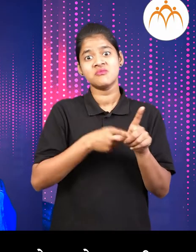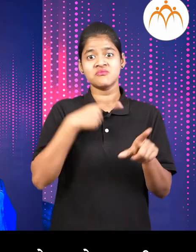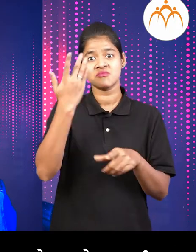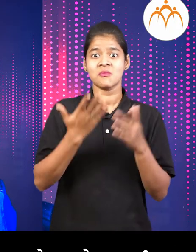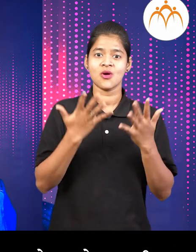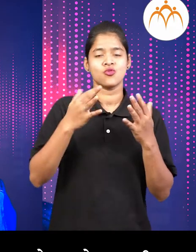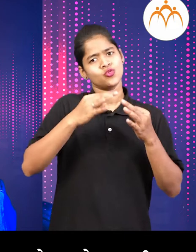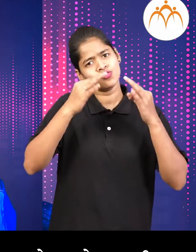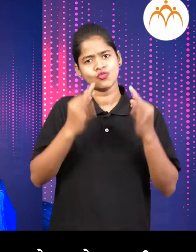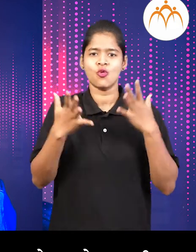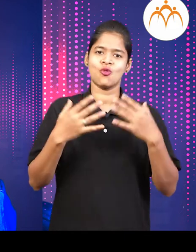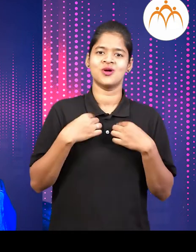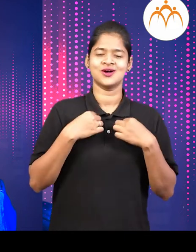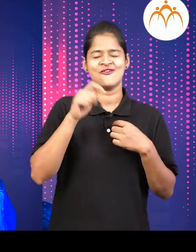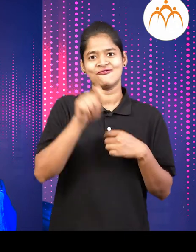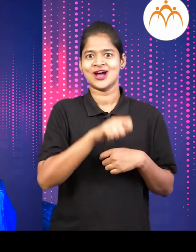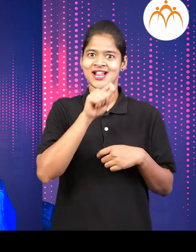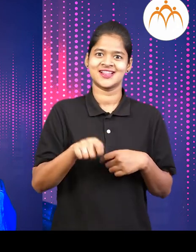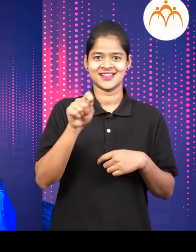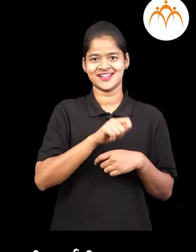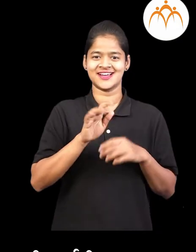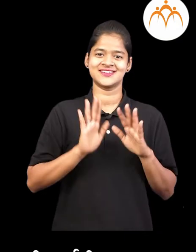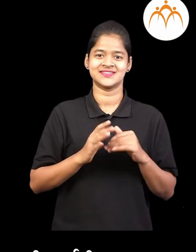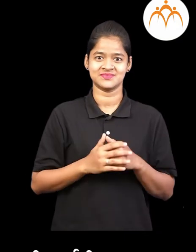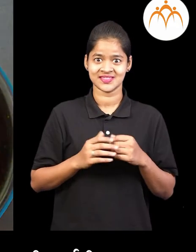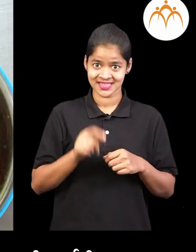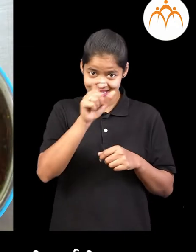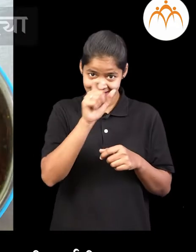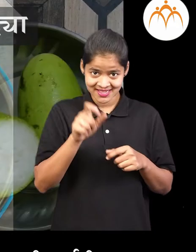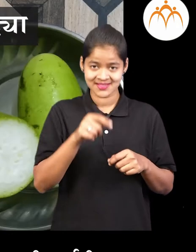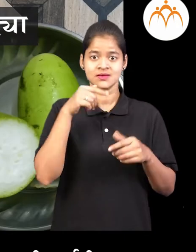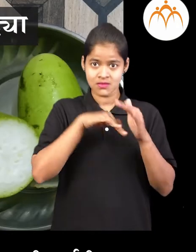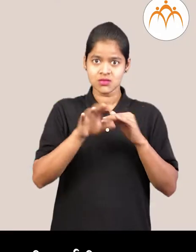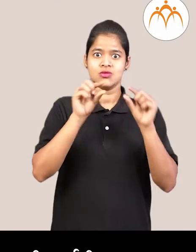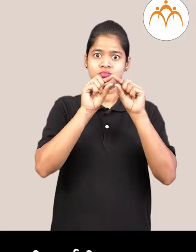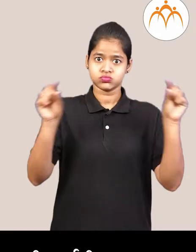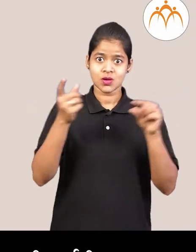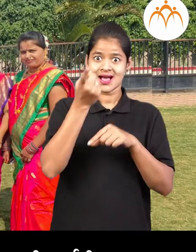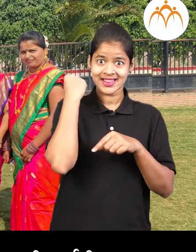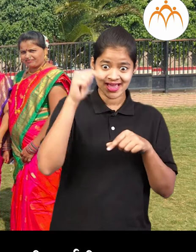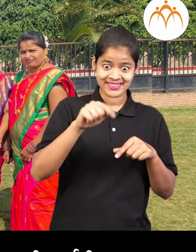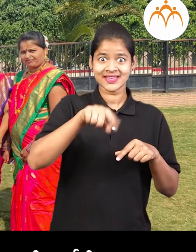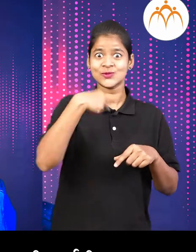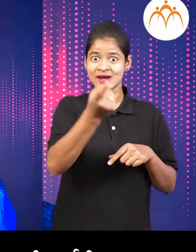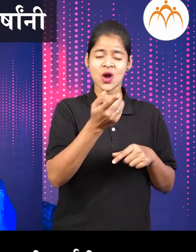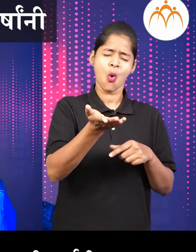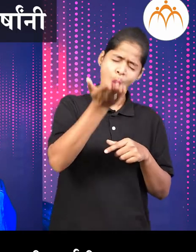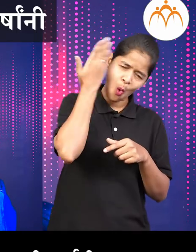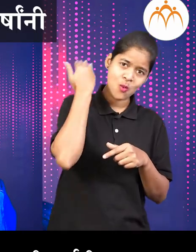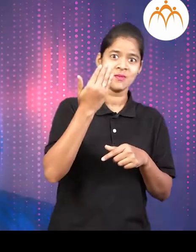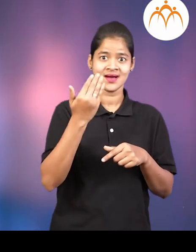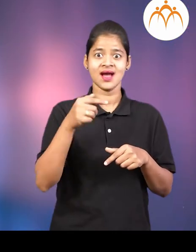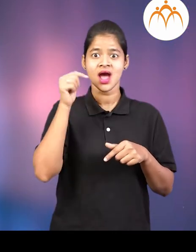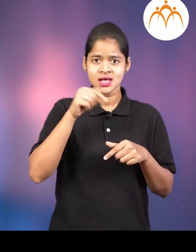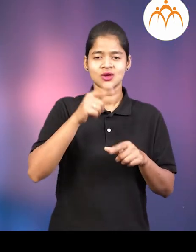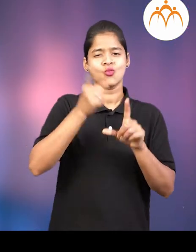प्रकारचे कपड़े घलतील या वाक्यान मदे काल आज उद्या पुर्वी आता काही वर्षन